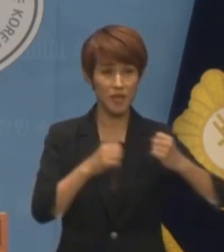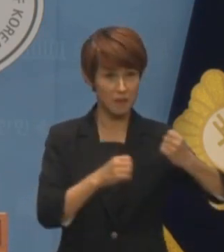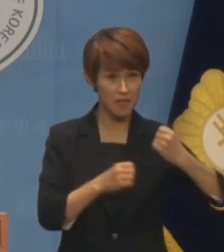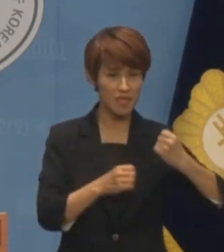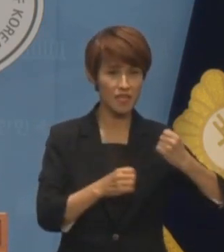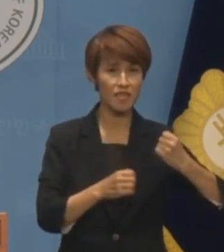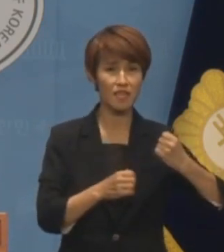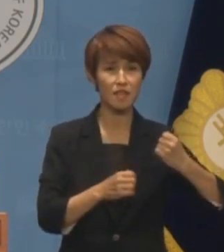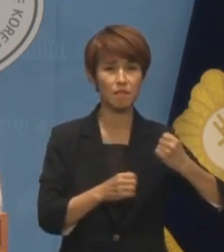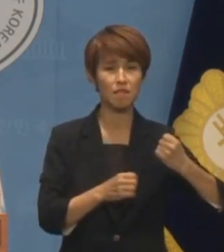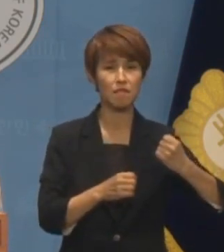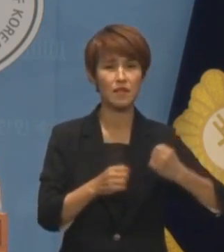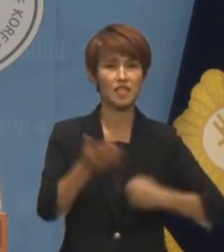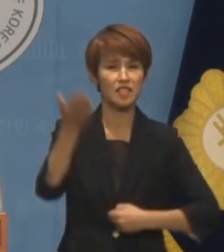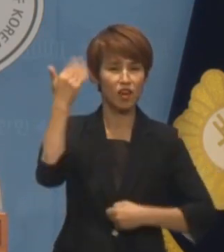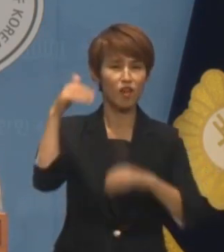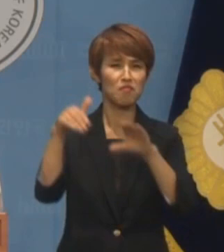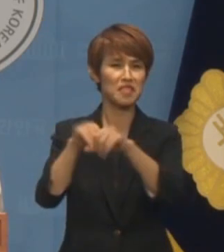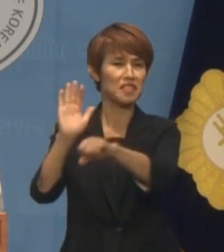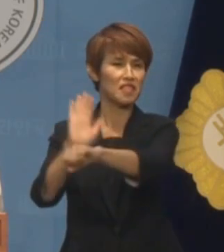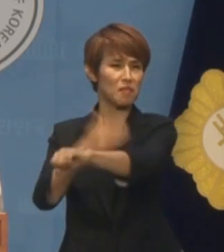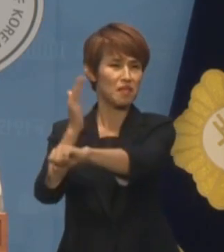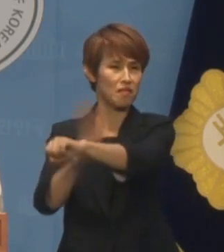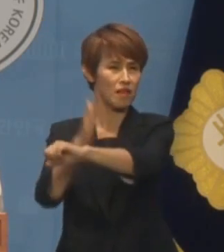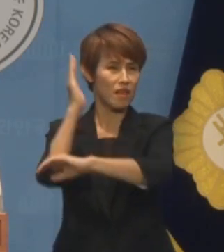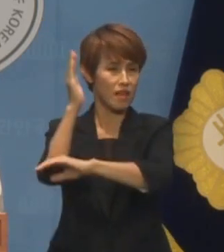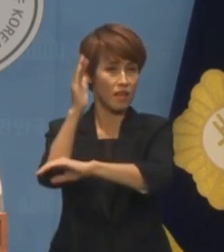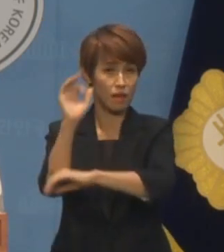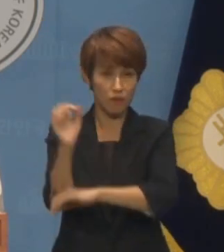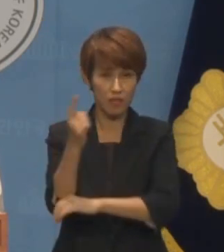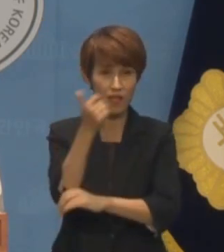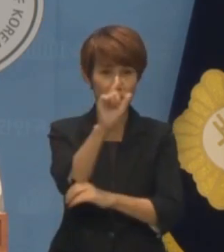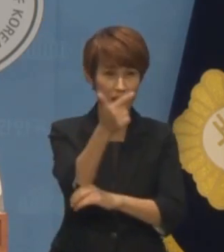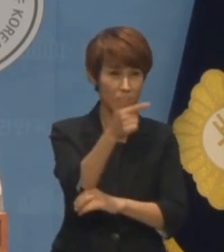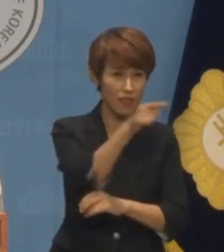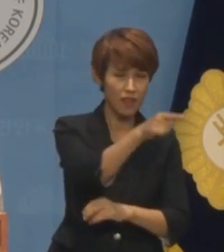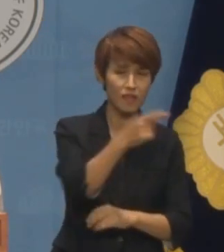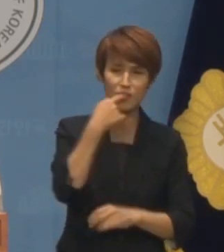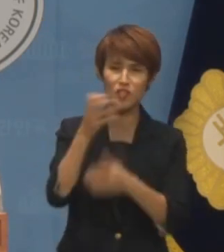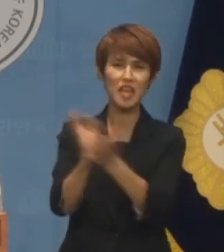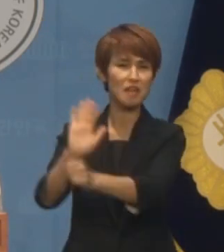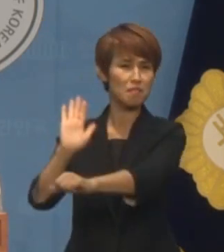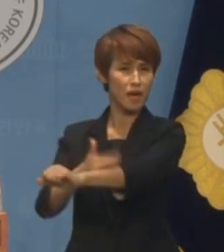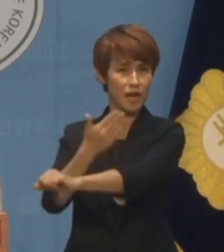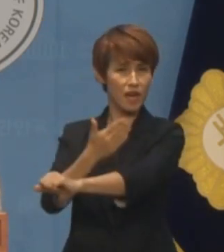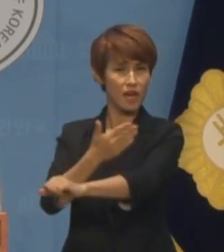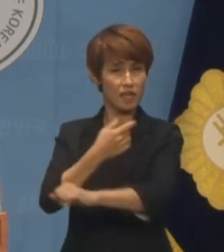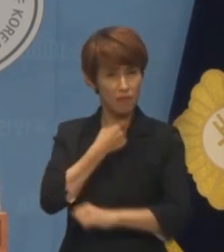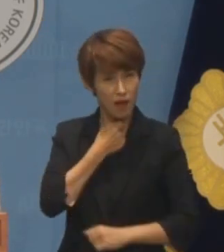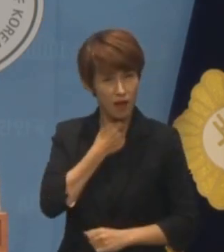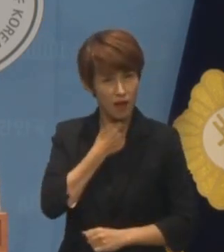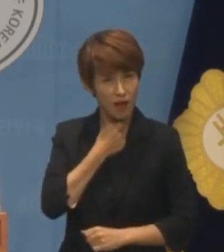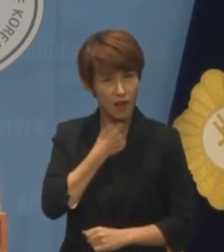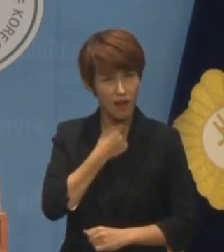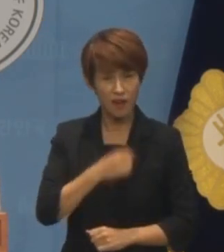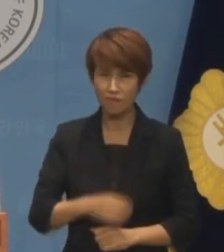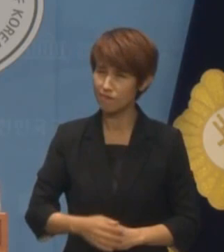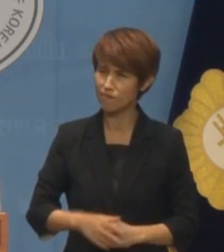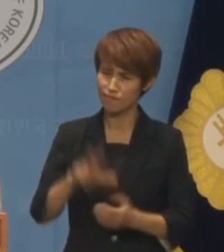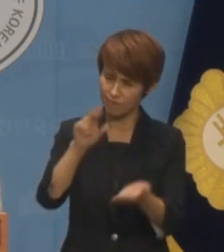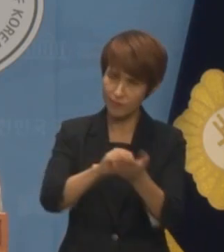입버릇처럼 전정부 탓을 하니까 한동훈 대표도 우선 민주당 탓을 해놓고 보는 것 같습니다